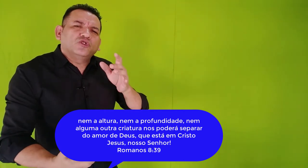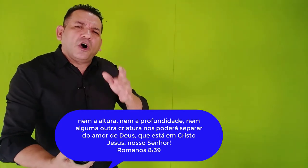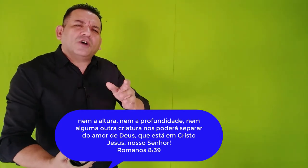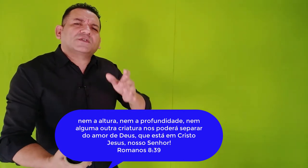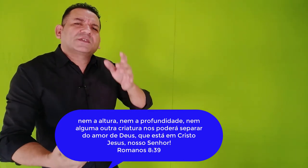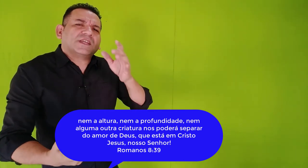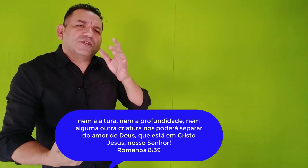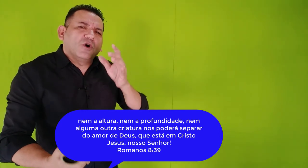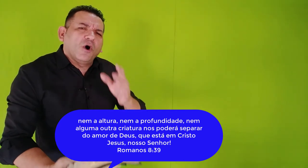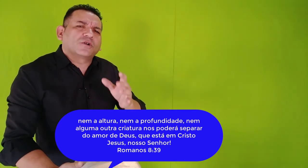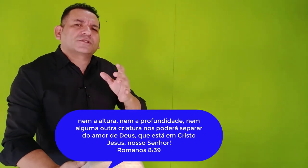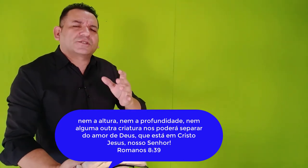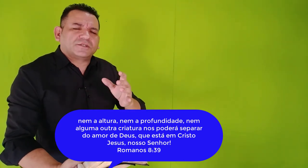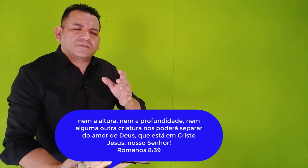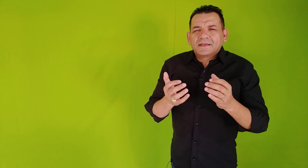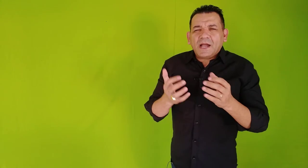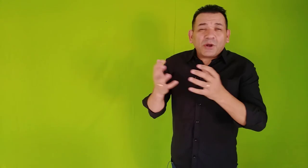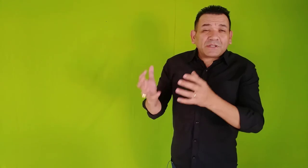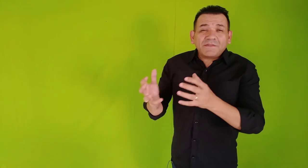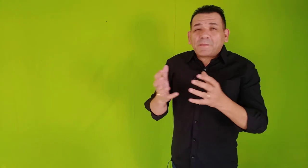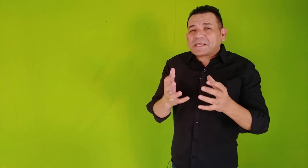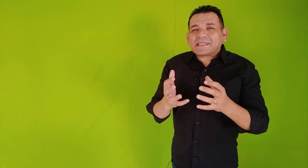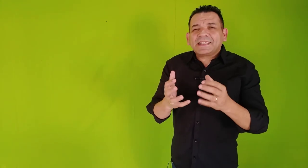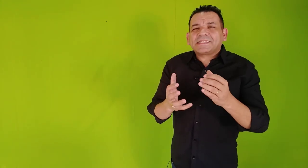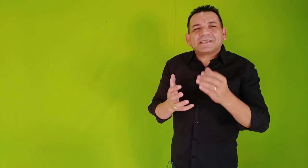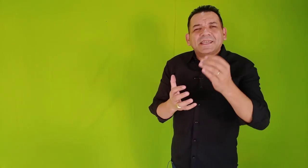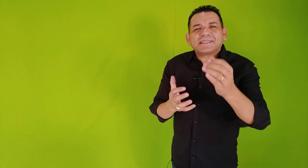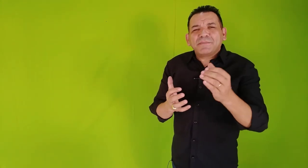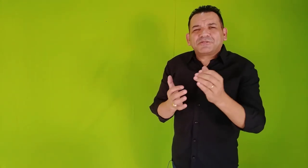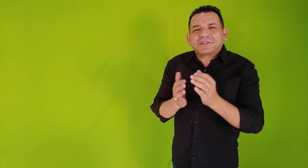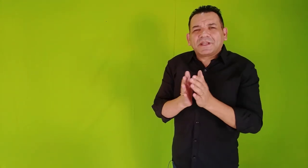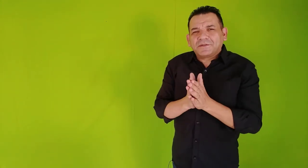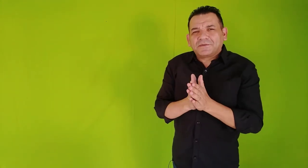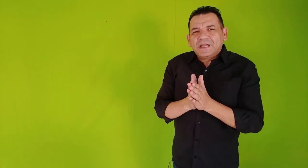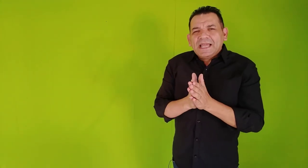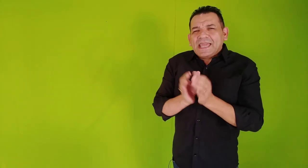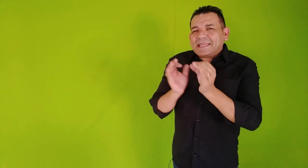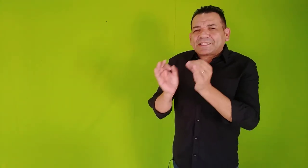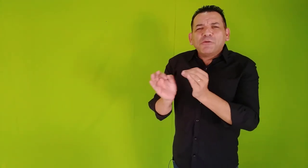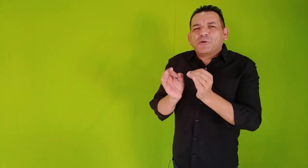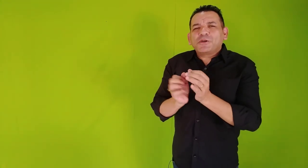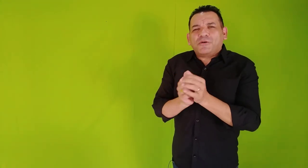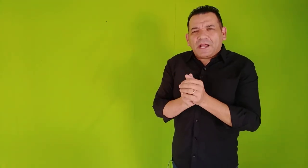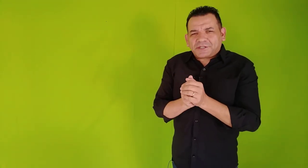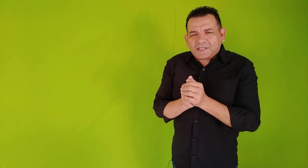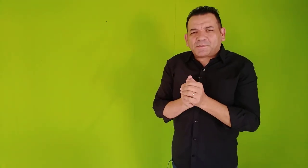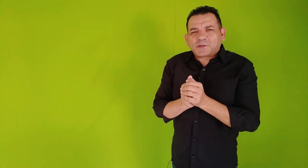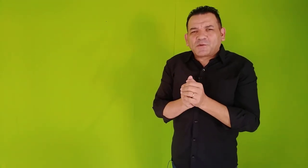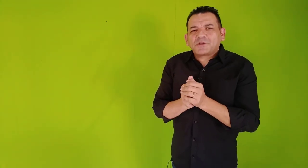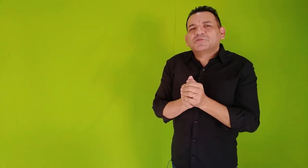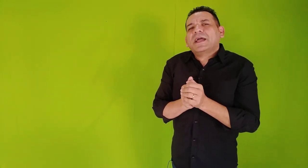nosso Senhor. Agora eu estava pensando esses dias e meditando, é tão bom encorajar as pessoas, não é?